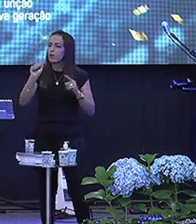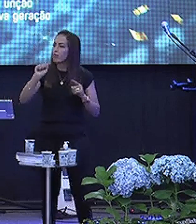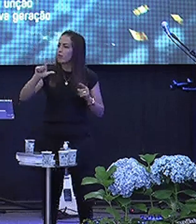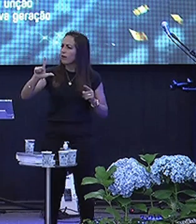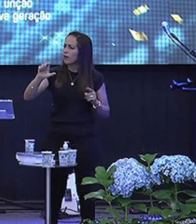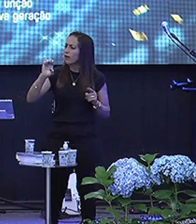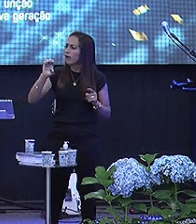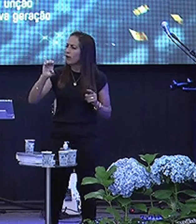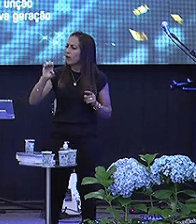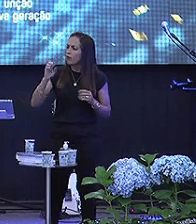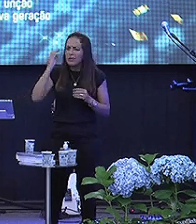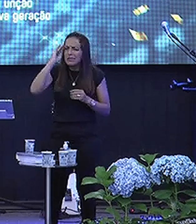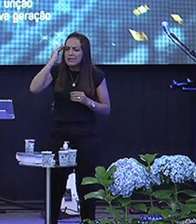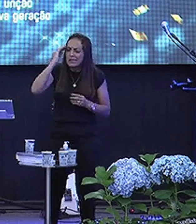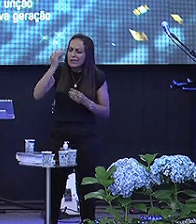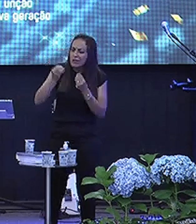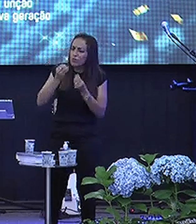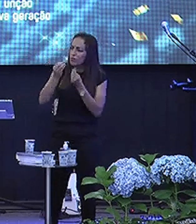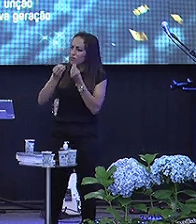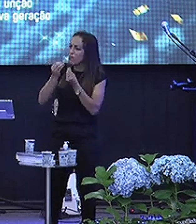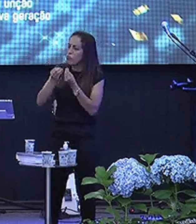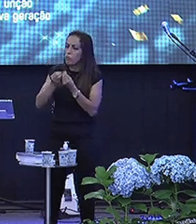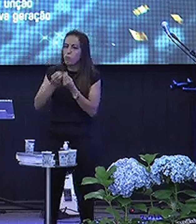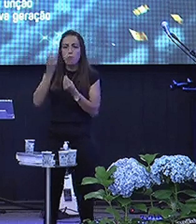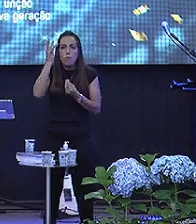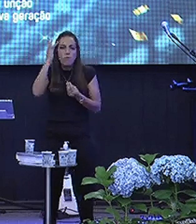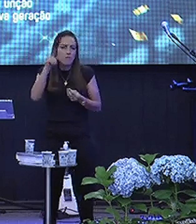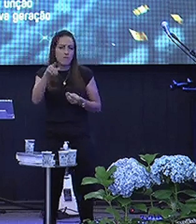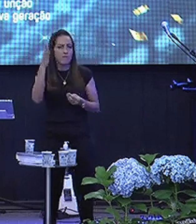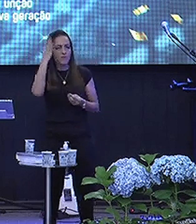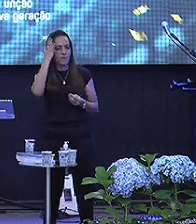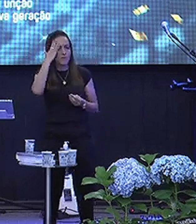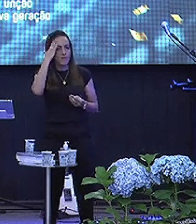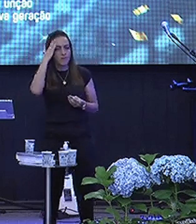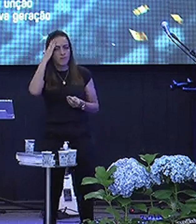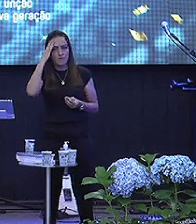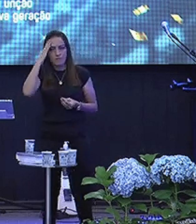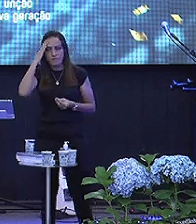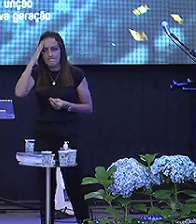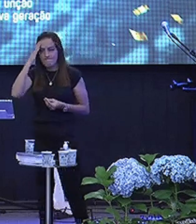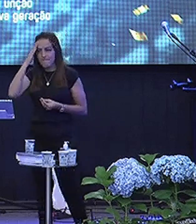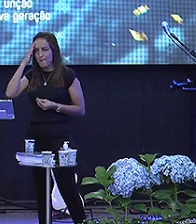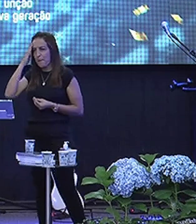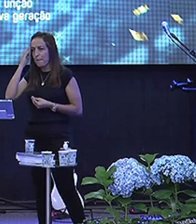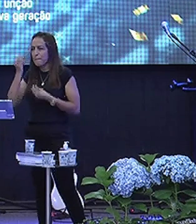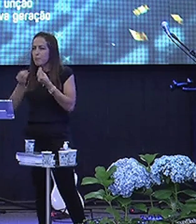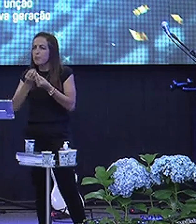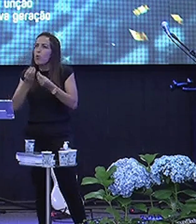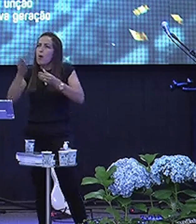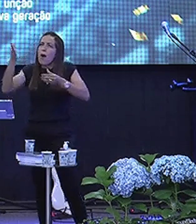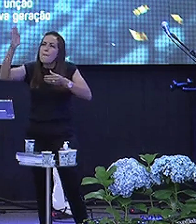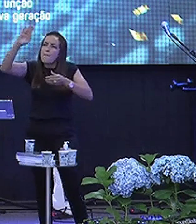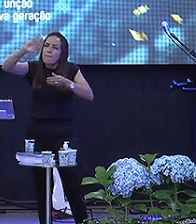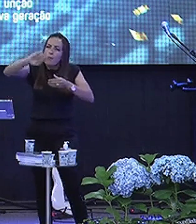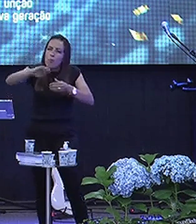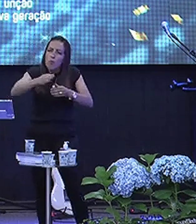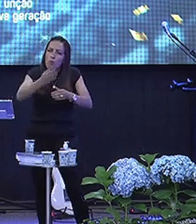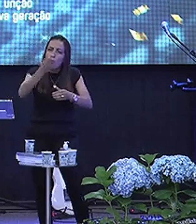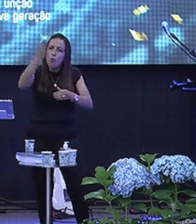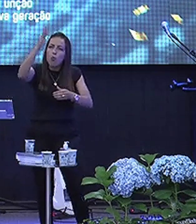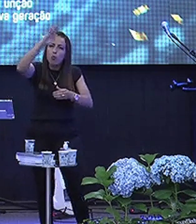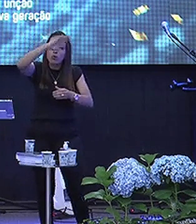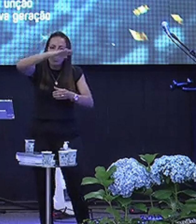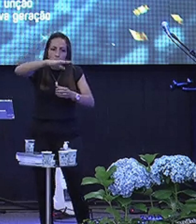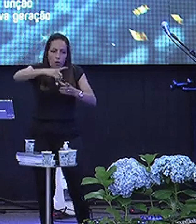vale E o vale Meu irmão Não sei se você sabe O vale é um É uma montanha E um